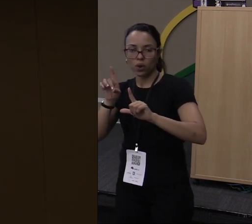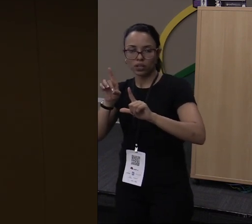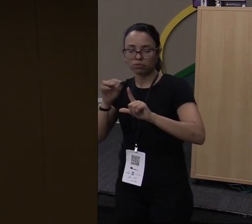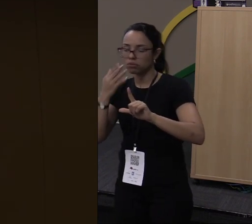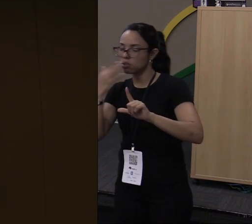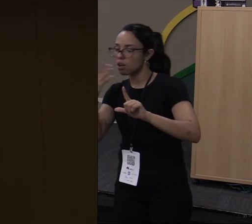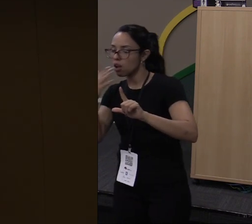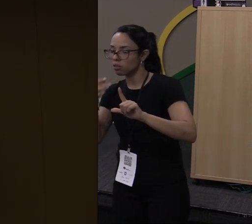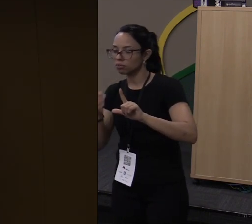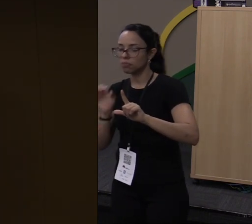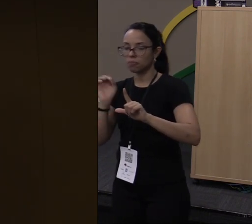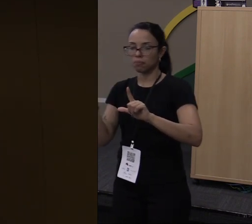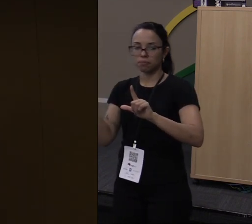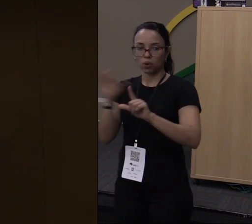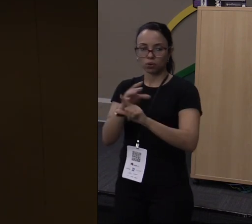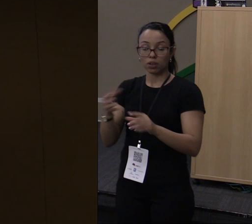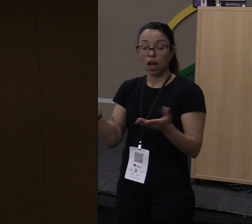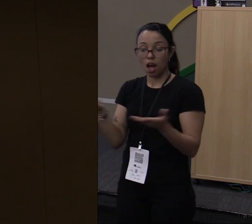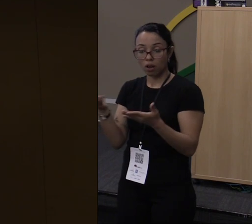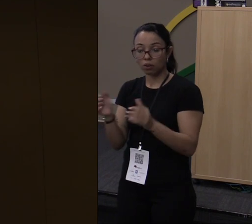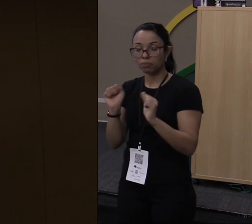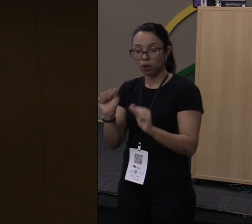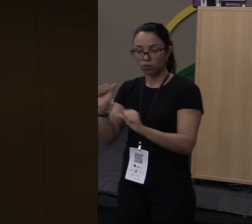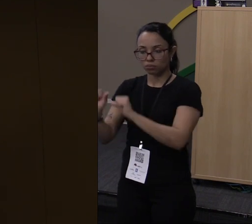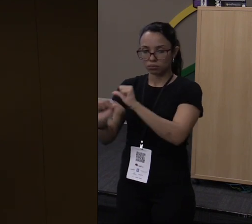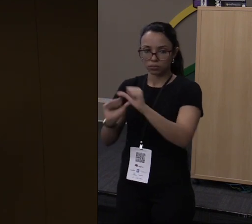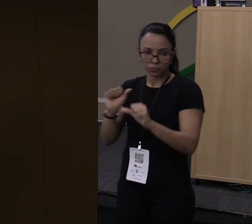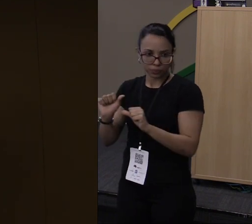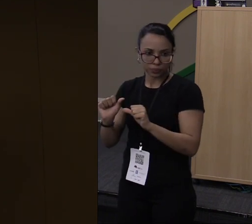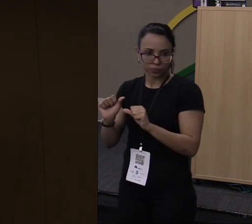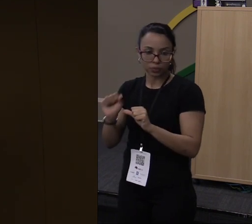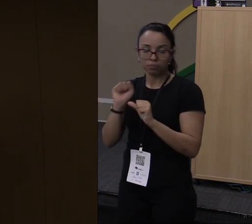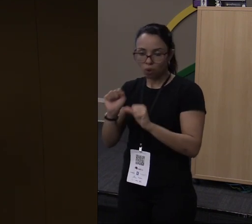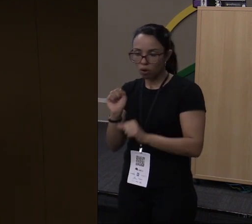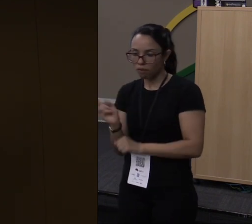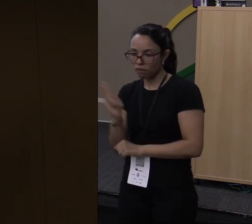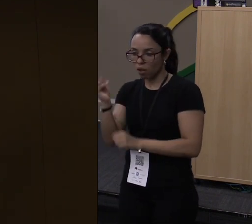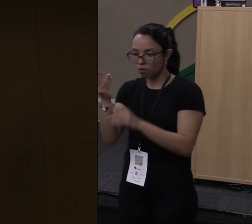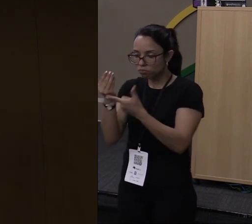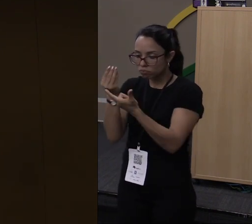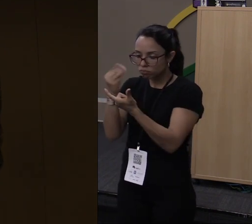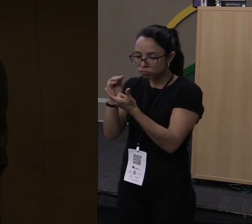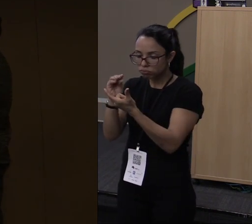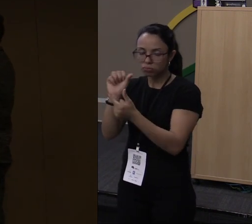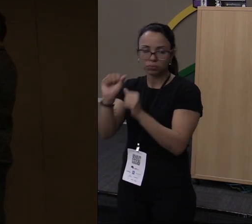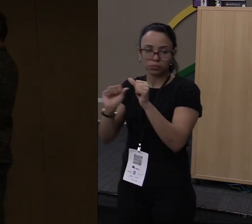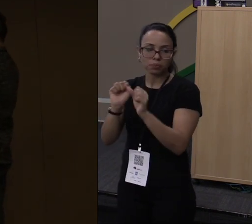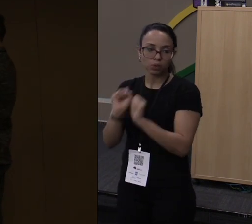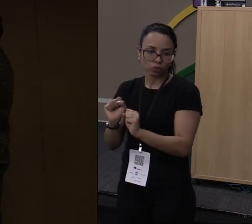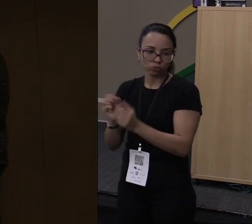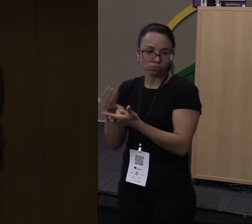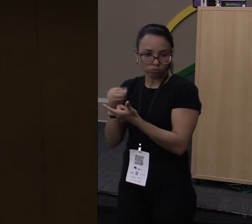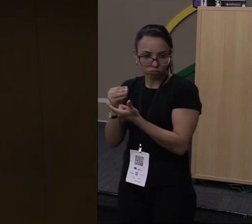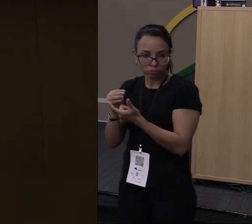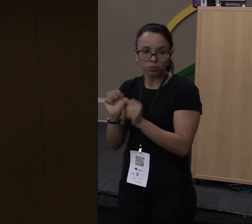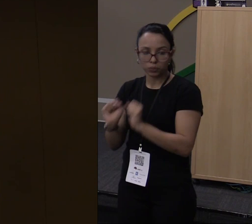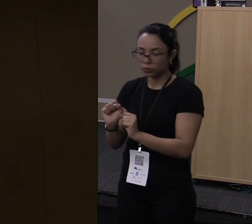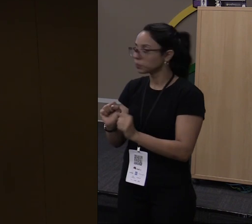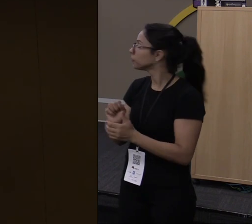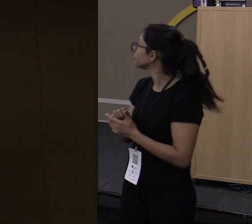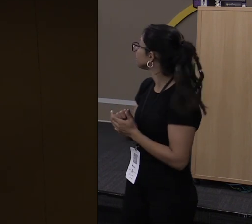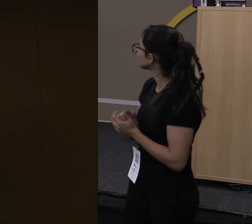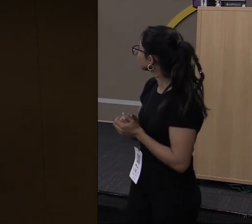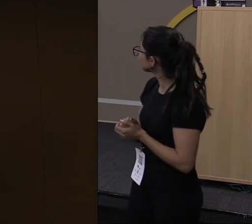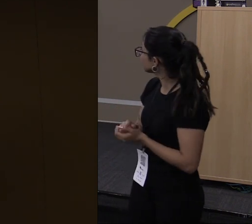agora é imutável. Então agora eu posso alterar o valor dele. Beleza? Tranquilo. Bom, só que aí eu tenho